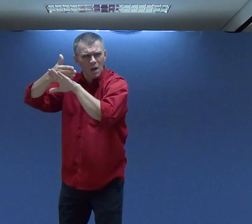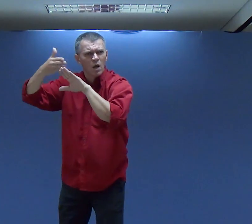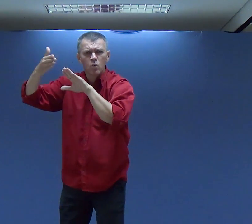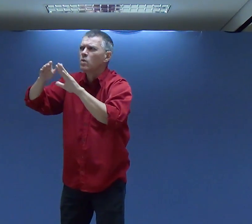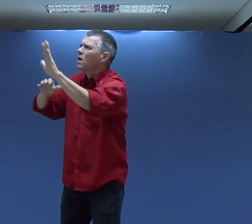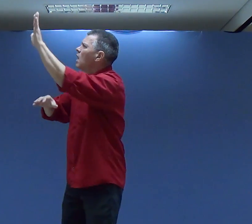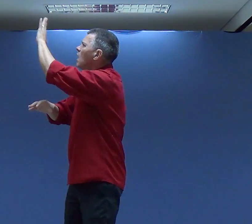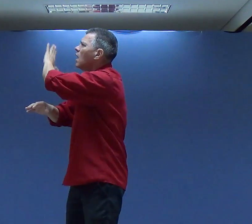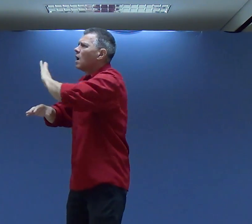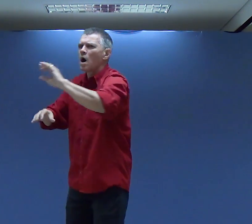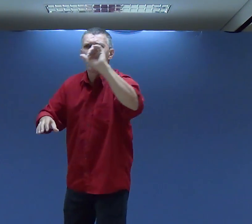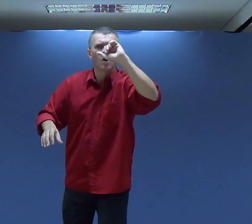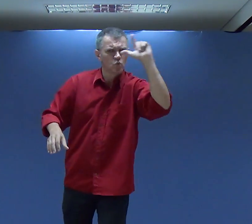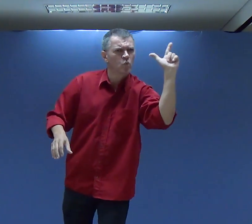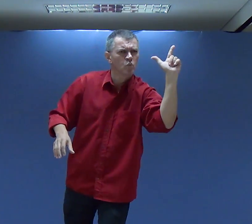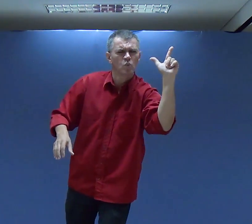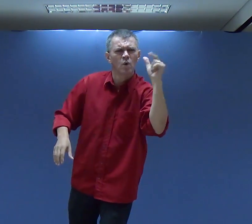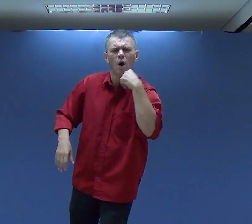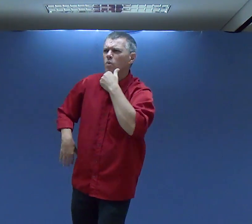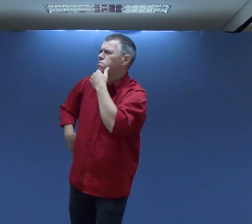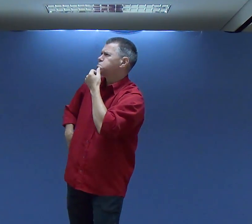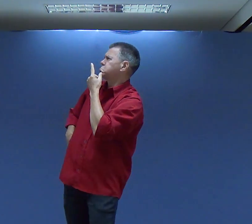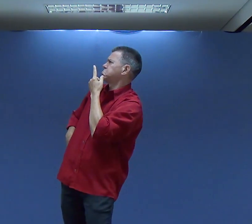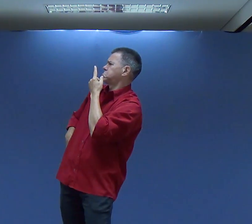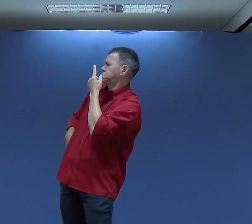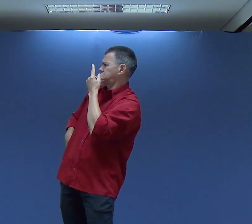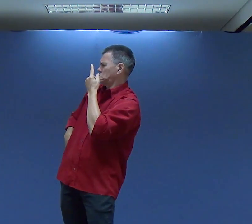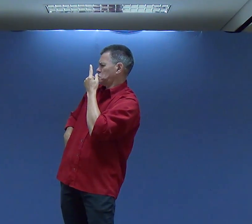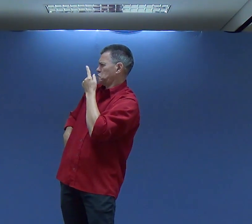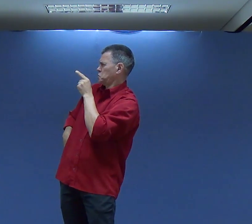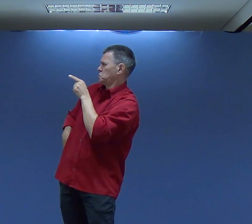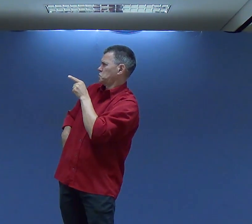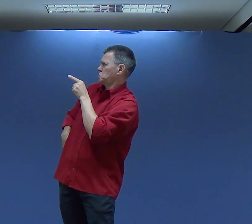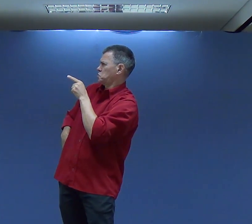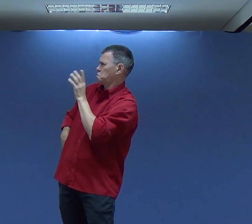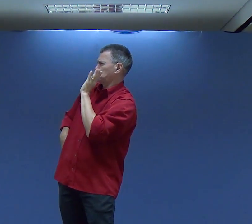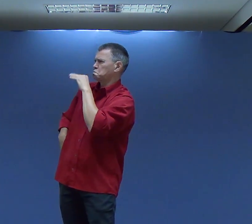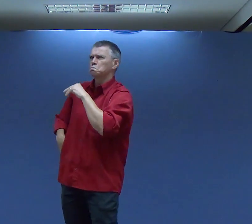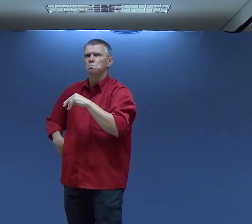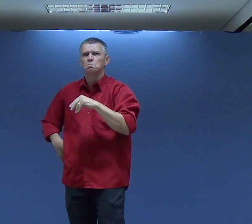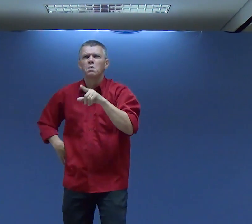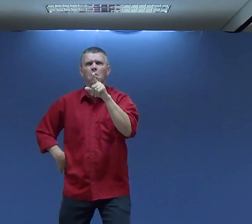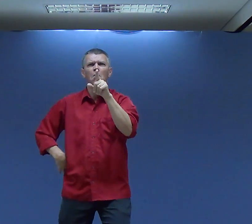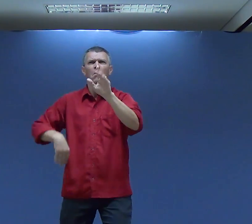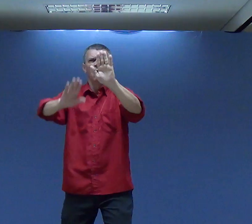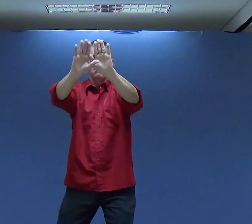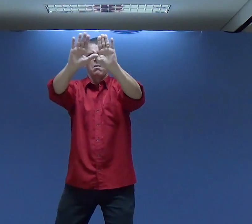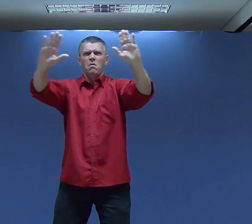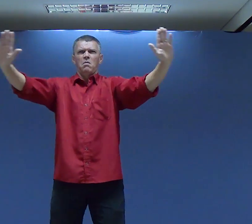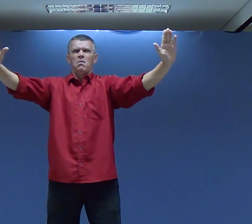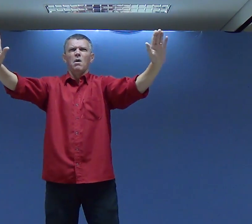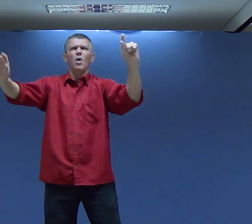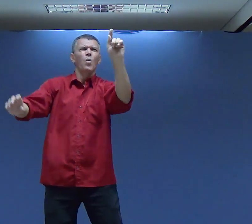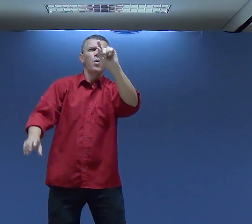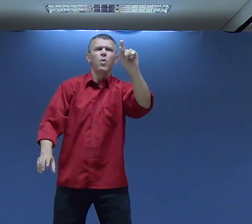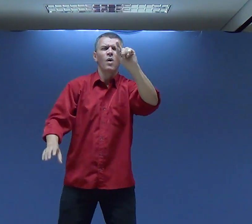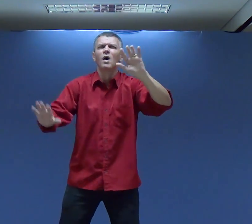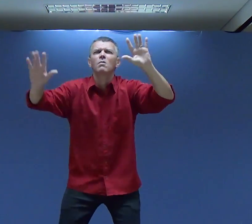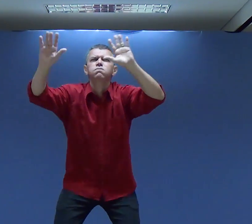uma parede Nessa parede tinha uma porta Achei estranho E do outro lado, uma outra